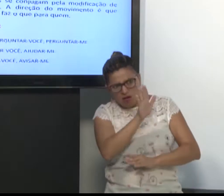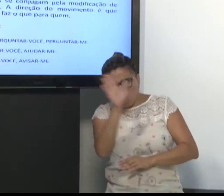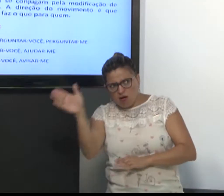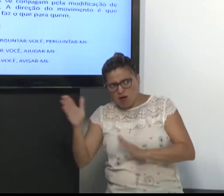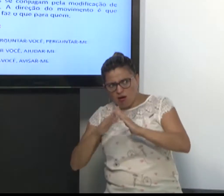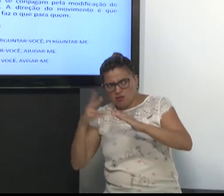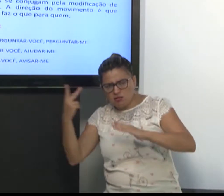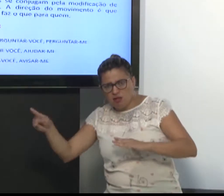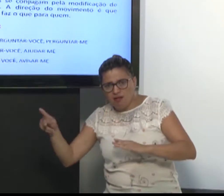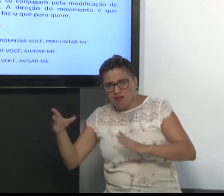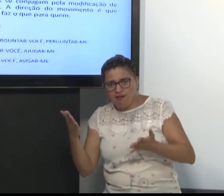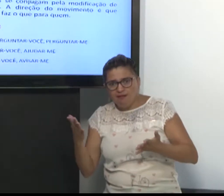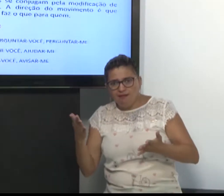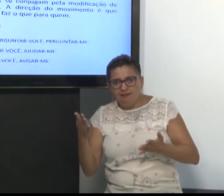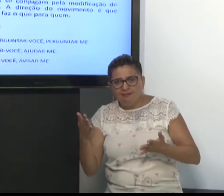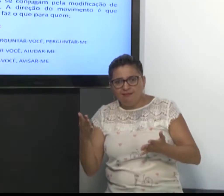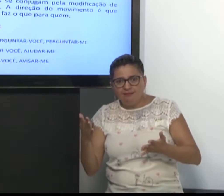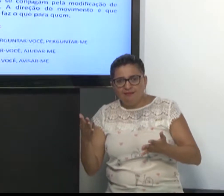perguntar. Amanhã você vai na casa dele?